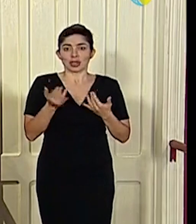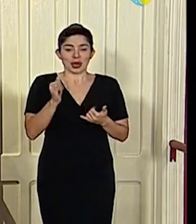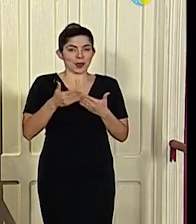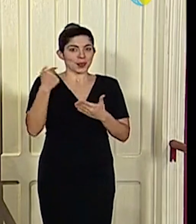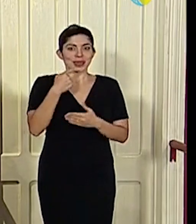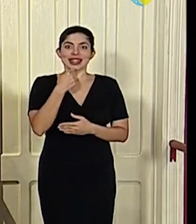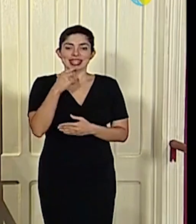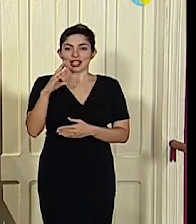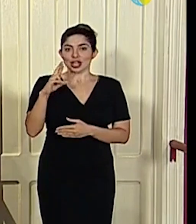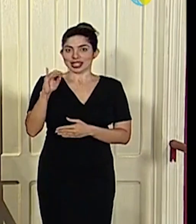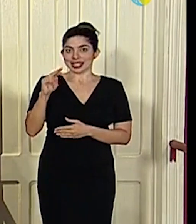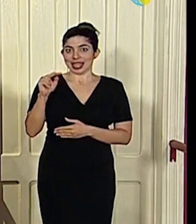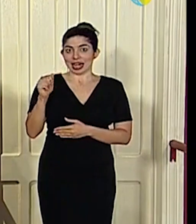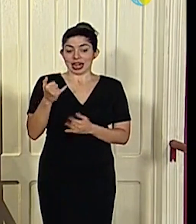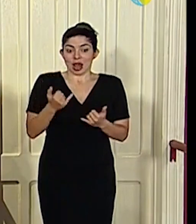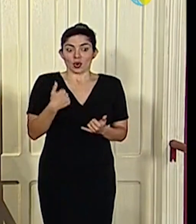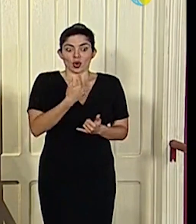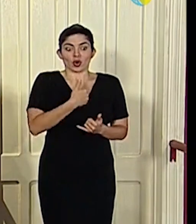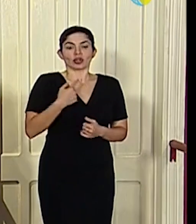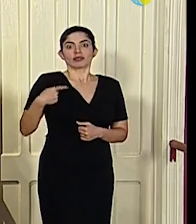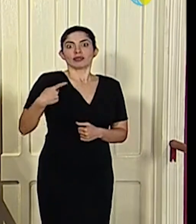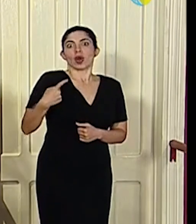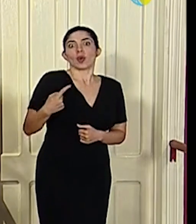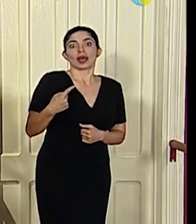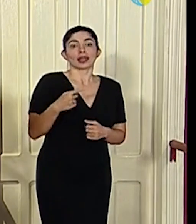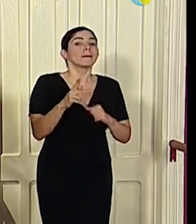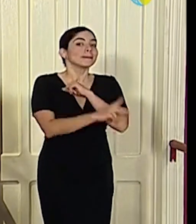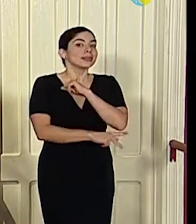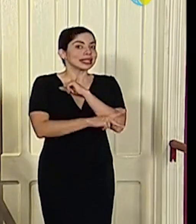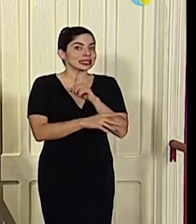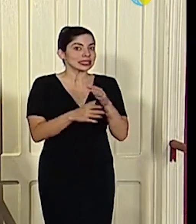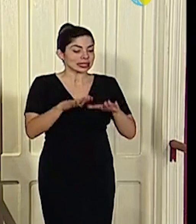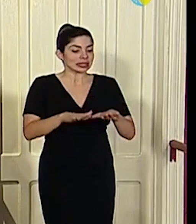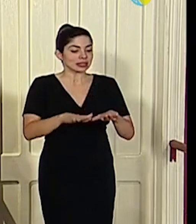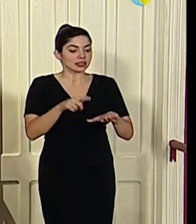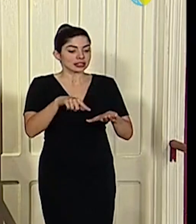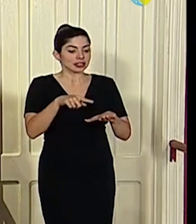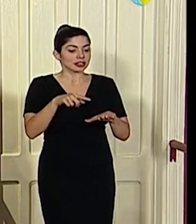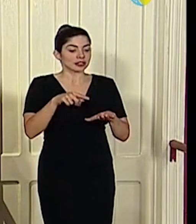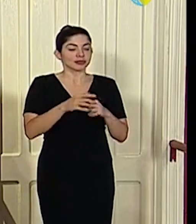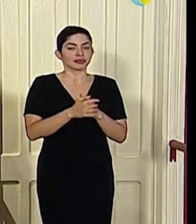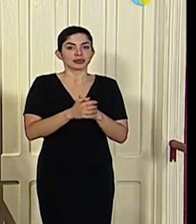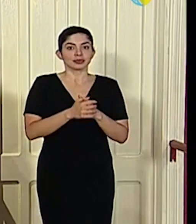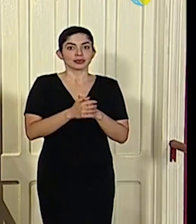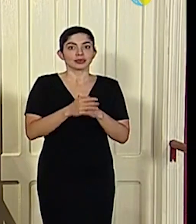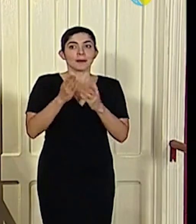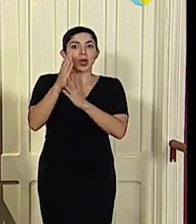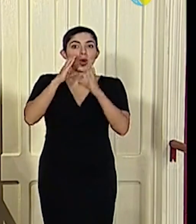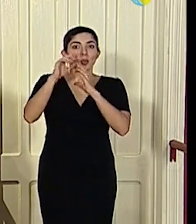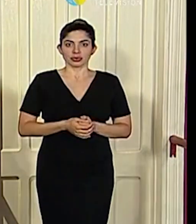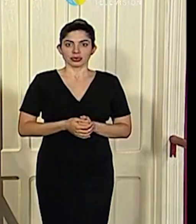mencionaba Cristiana, estemos de manera recurrente como país en los medios de